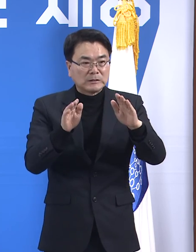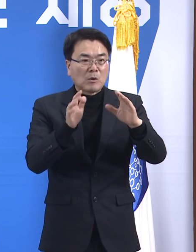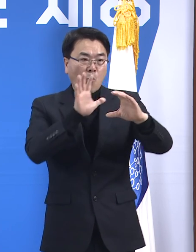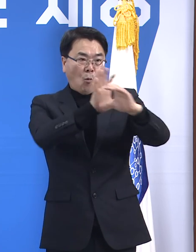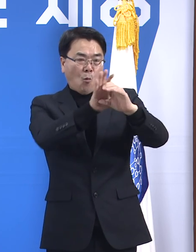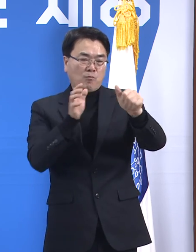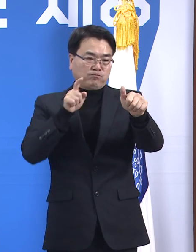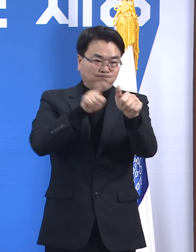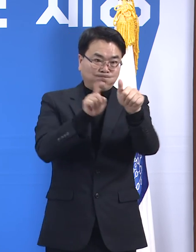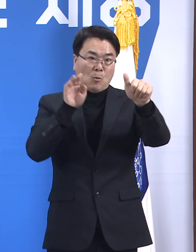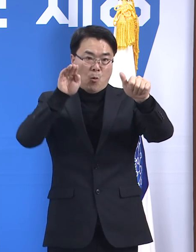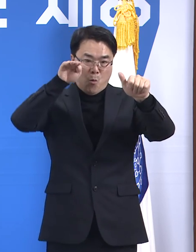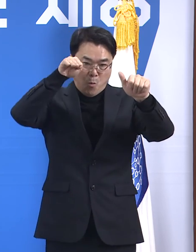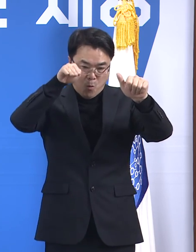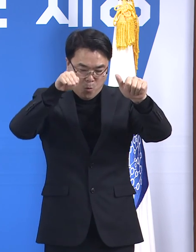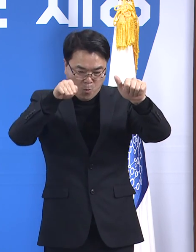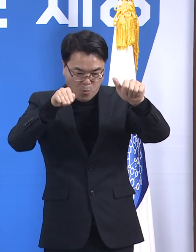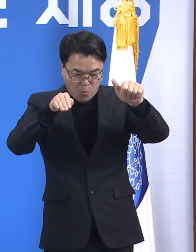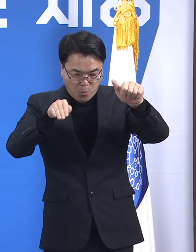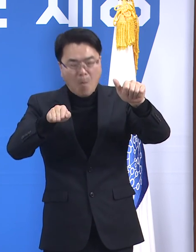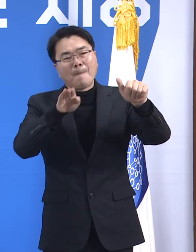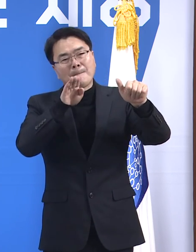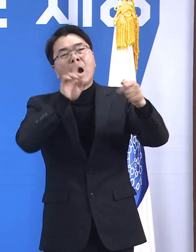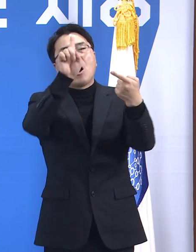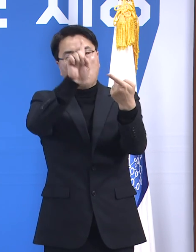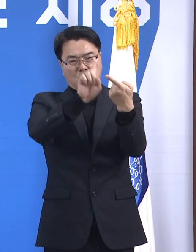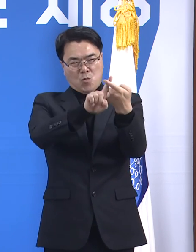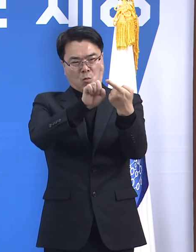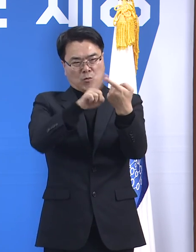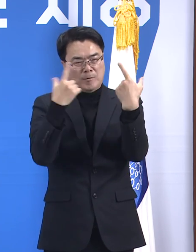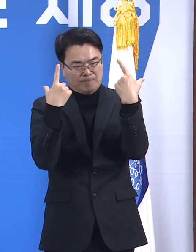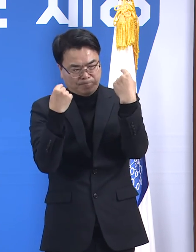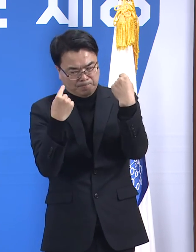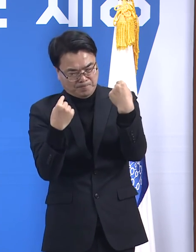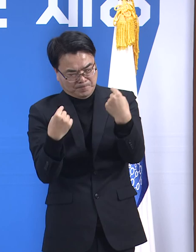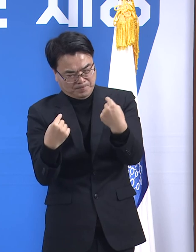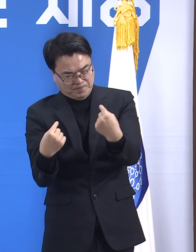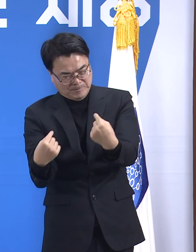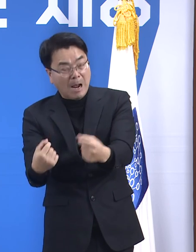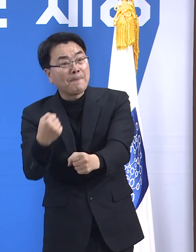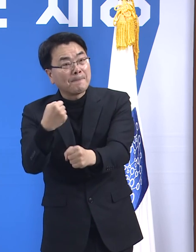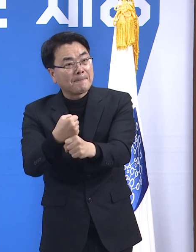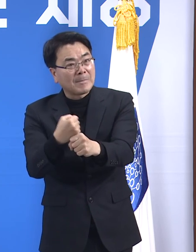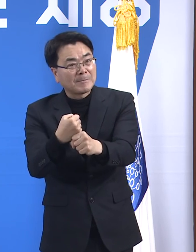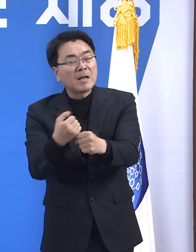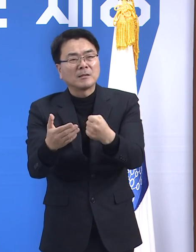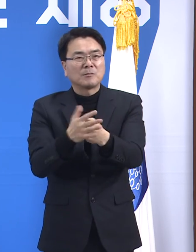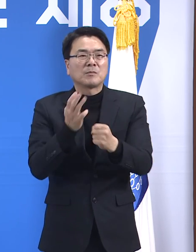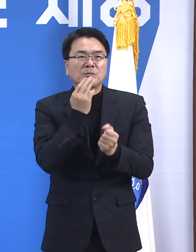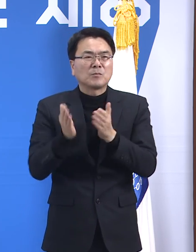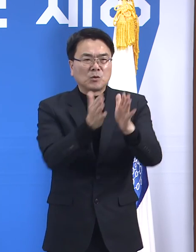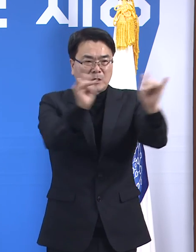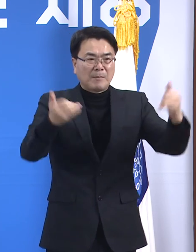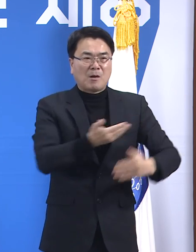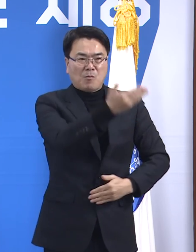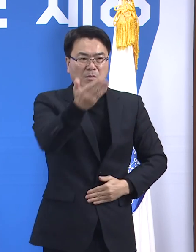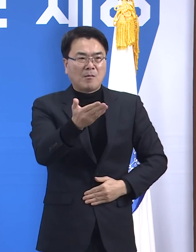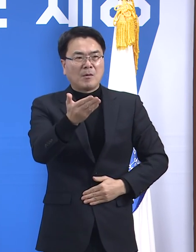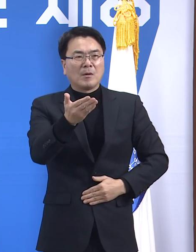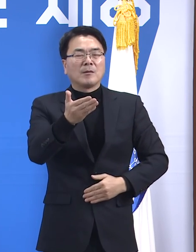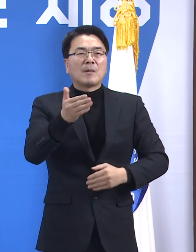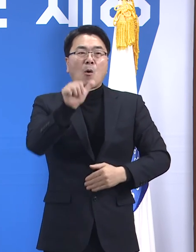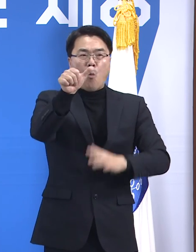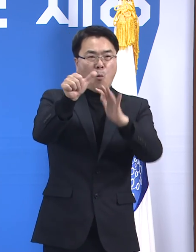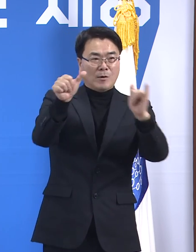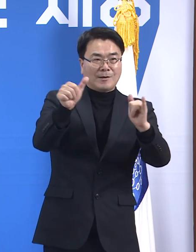꾸준하게 유지해내는 것입니다. 도민 여러분께서는 조금 더 인내하면서 5인 이상의 사적